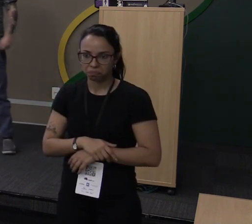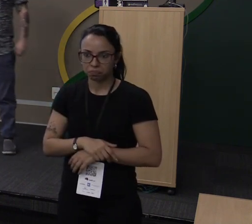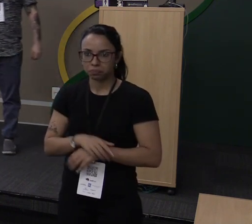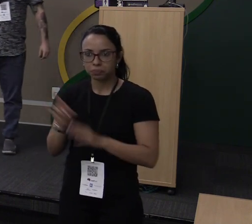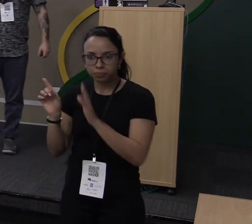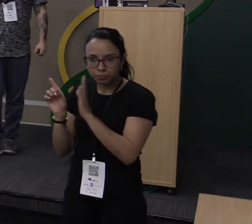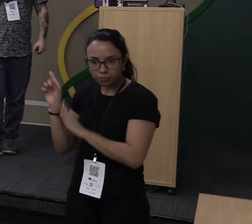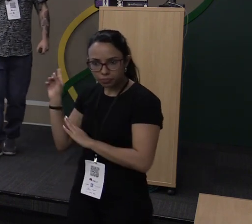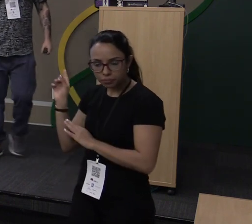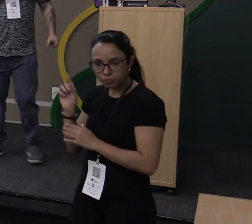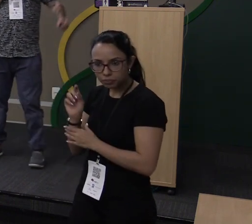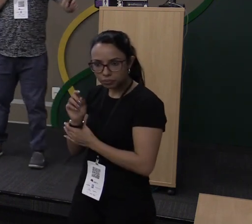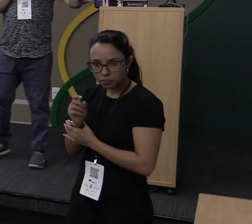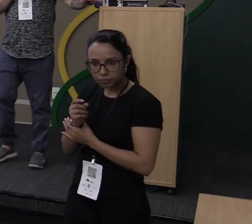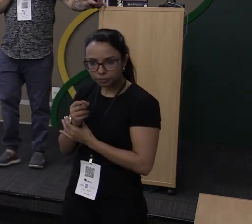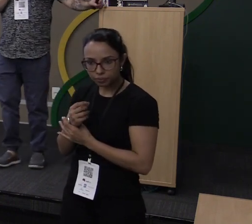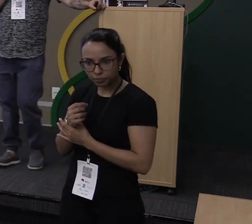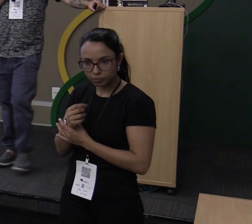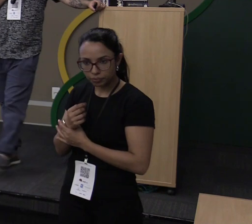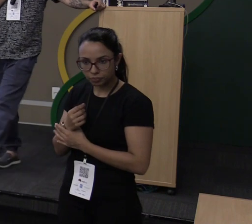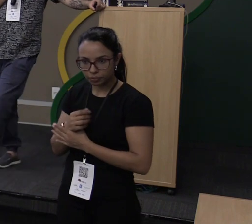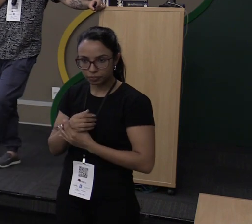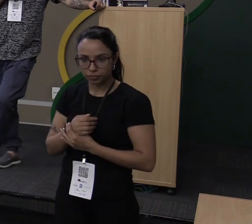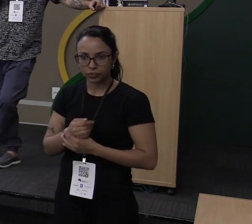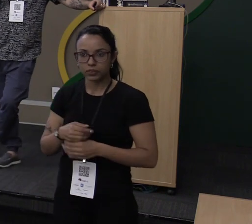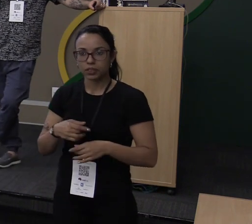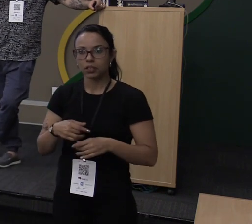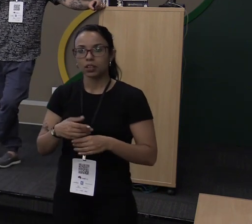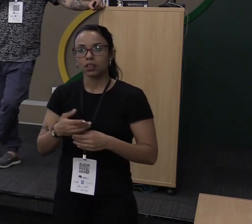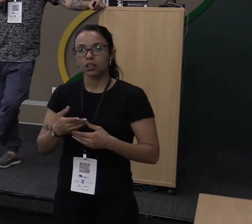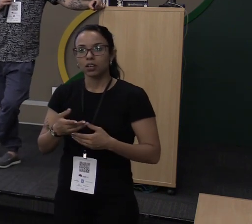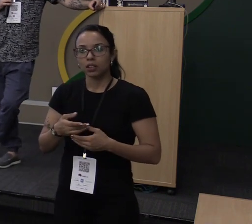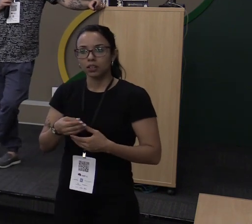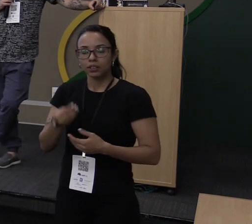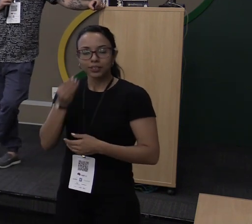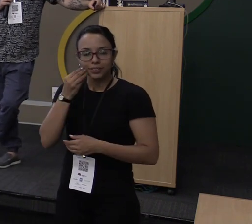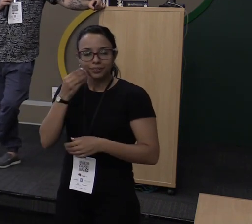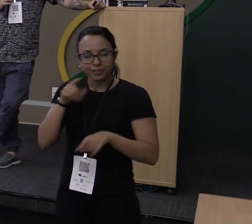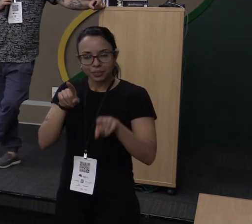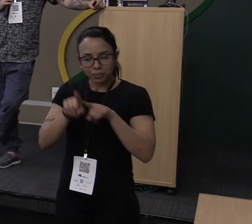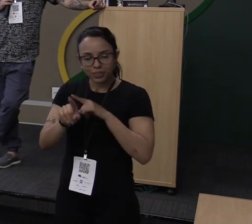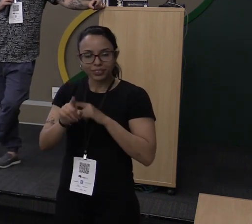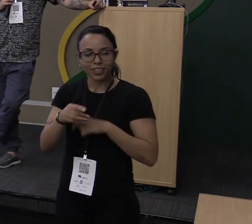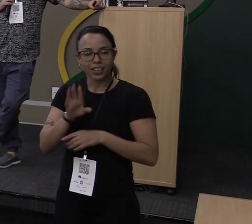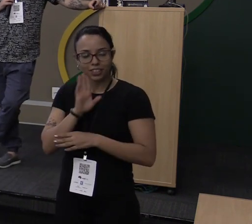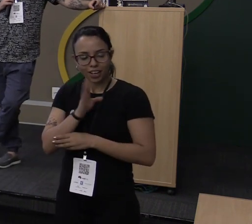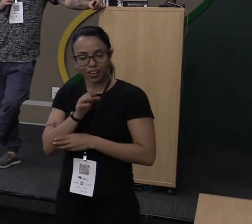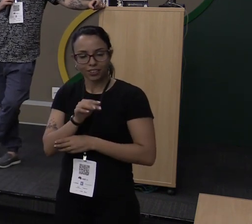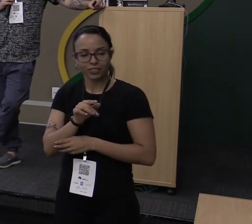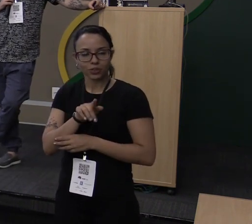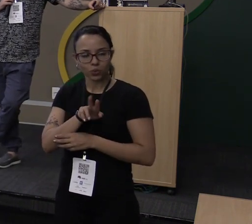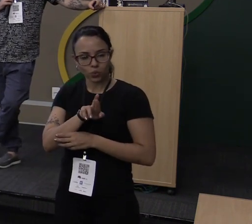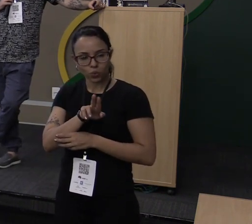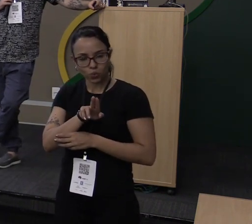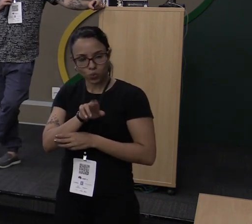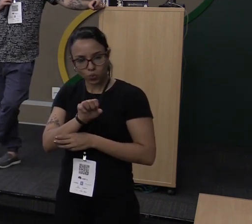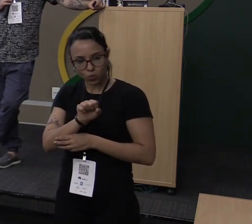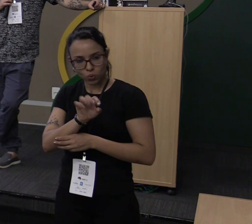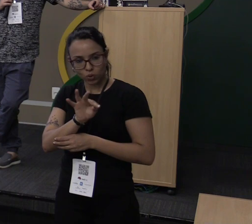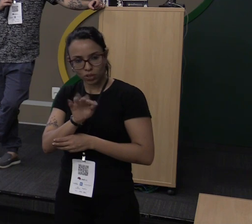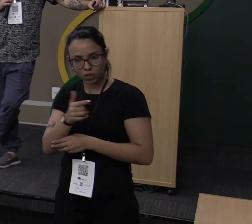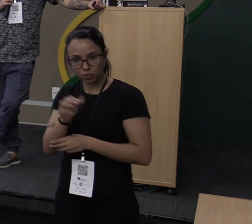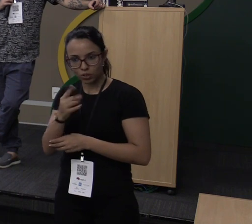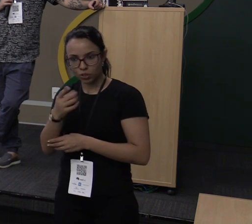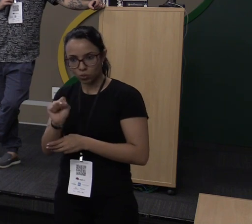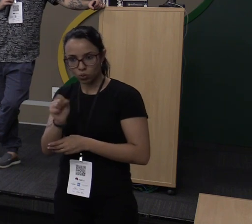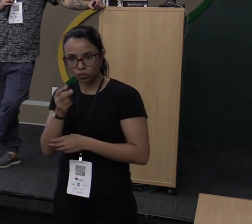Você tinha comentado até do ponto da novidade e você até comentou o que eu ia perguntar que é do Rust 2018 que está para lançar. Se tem alguma coisa que você olhou que você viu que é